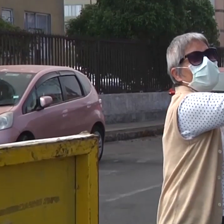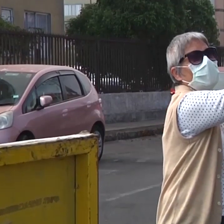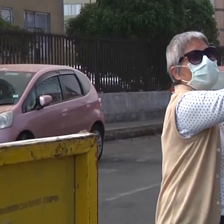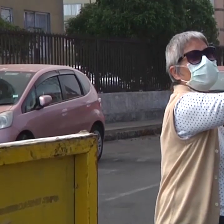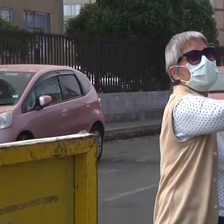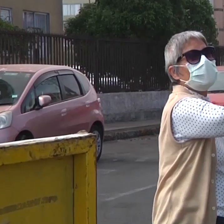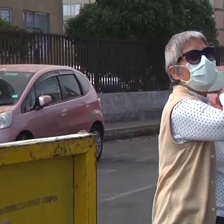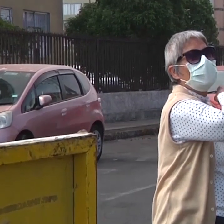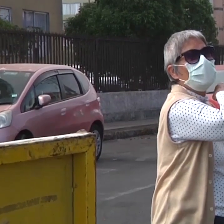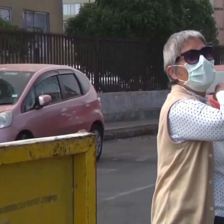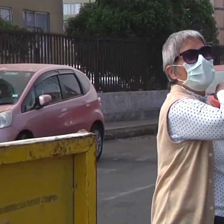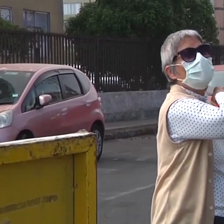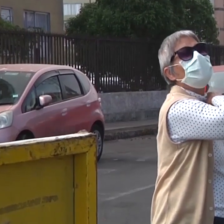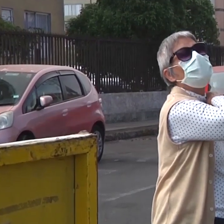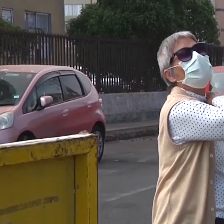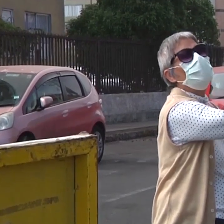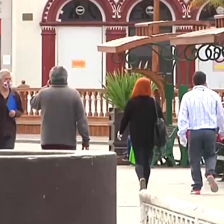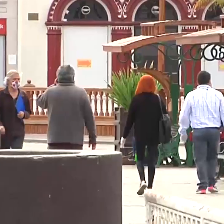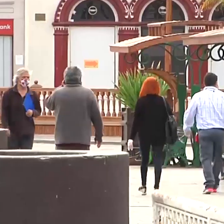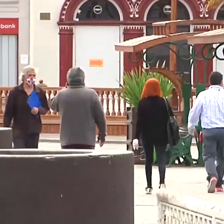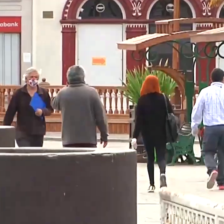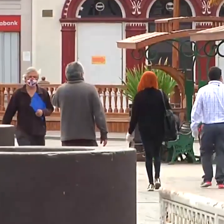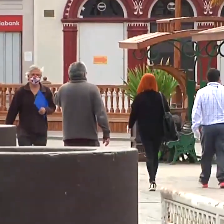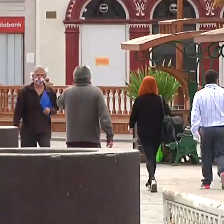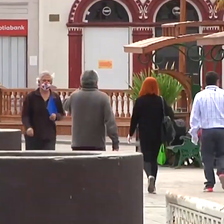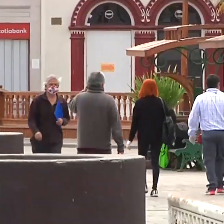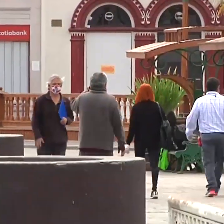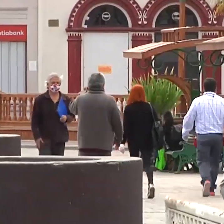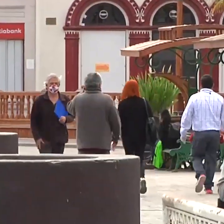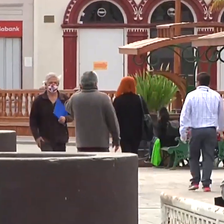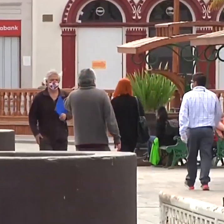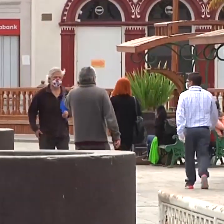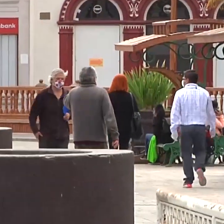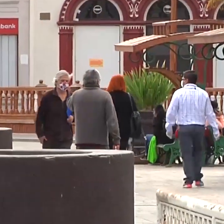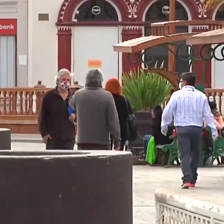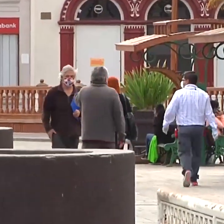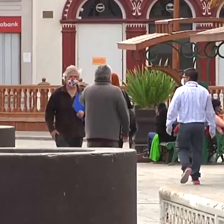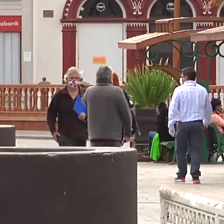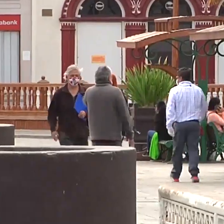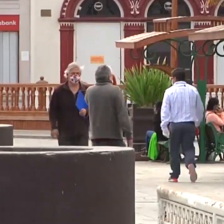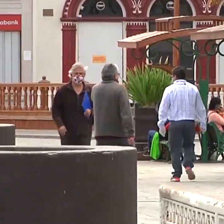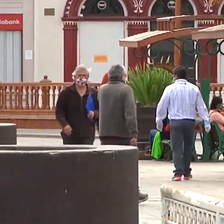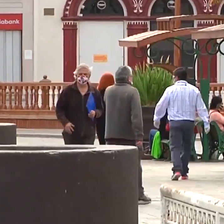en las redes sociales del Gobierno Regional de Trapacá. Gracias.